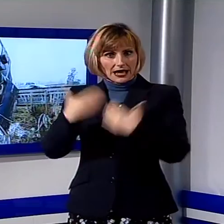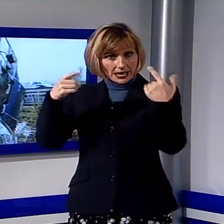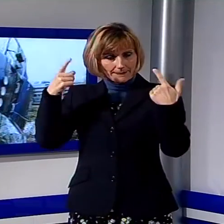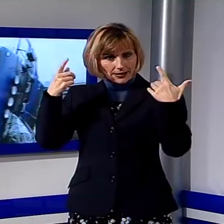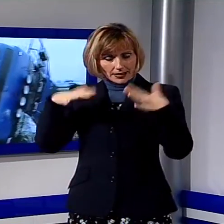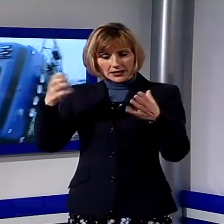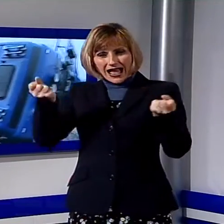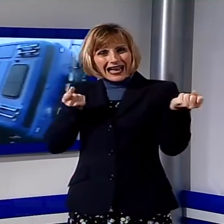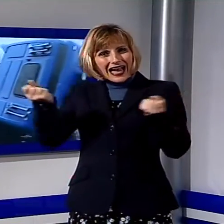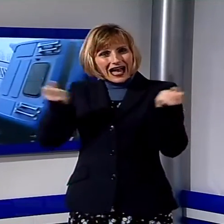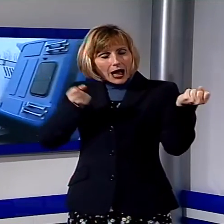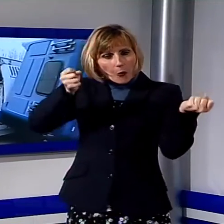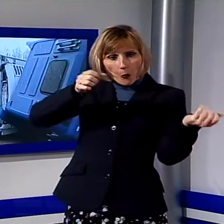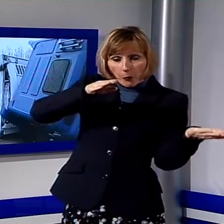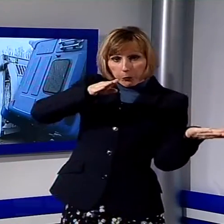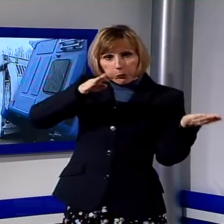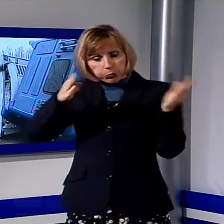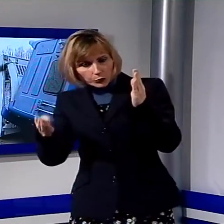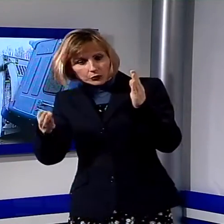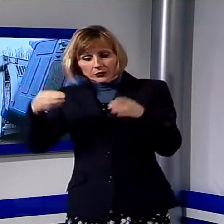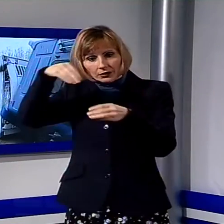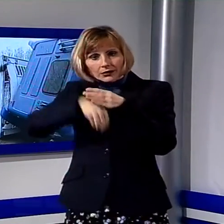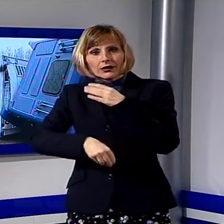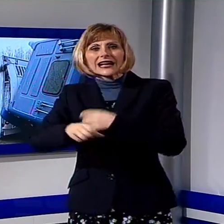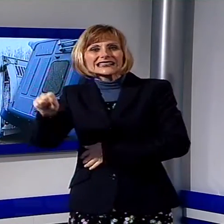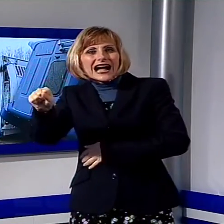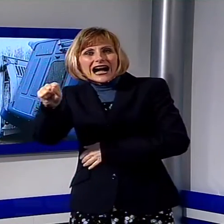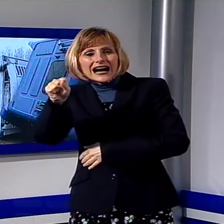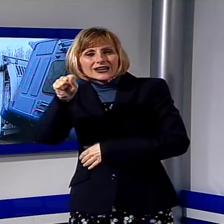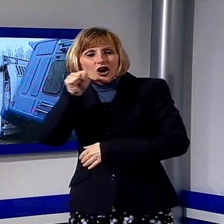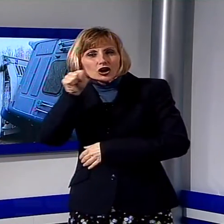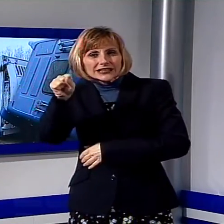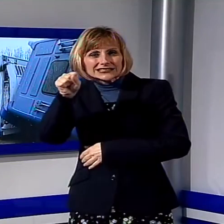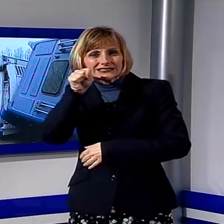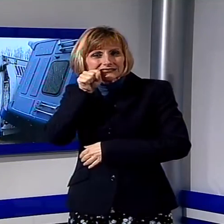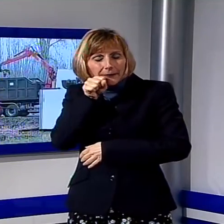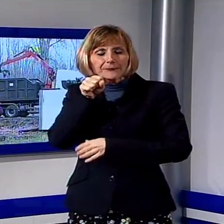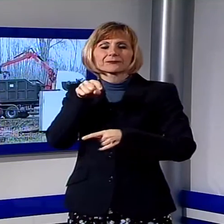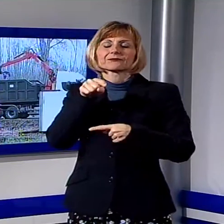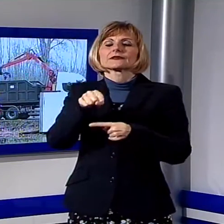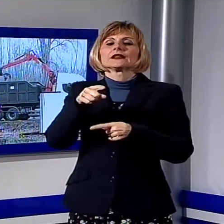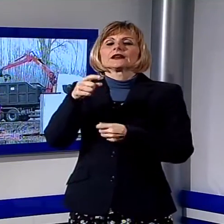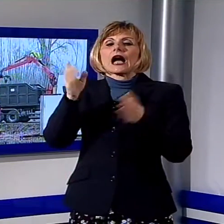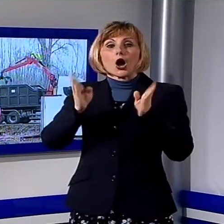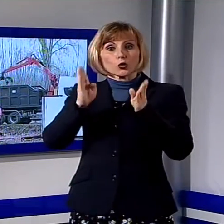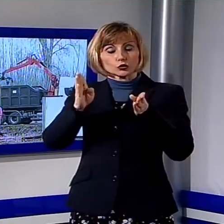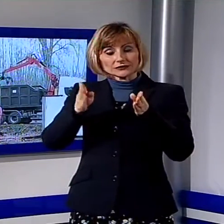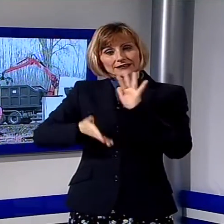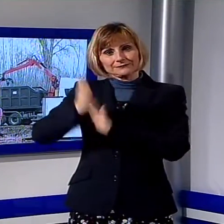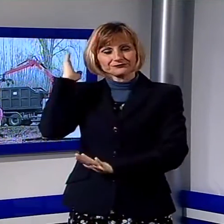un camion carico di carote che si è ribaltato sull'autostrada Firenze-Mare. Il mezzo pesante stava viaggiando in direzione Firenze quando